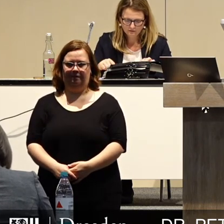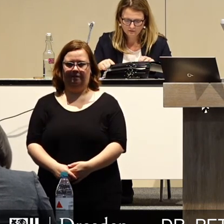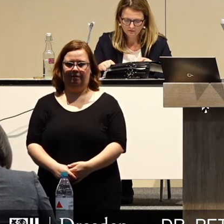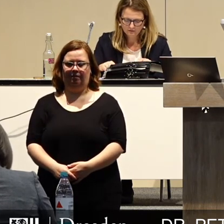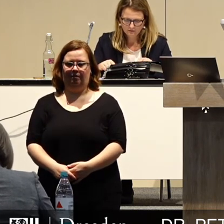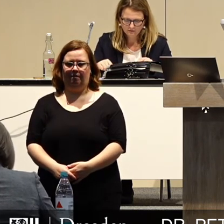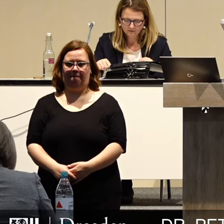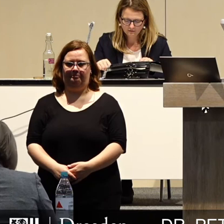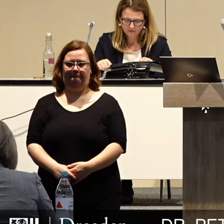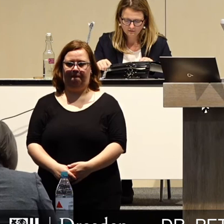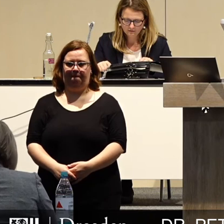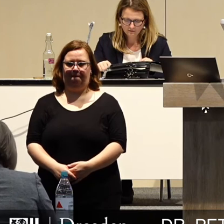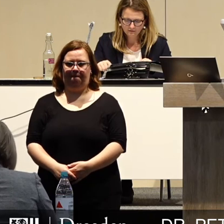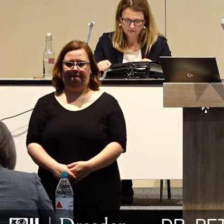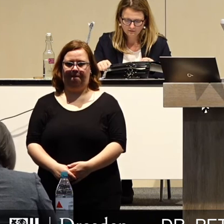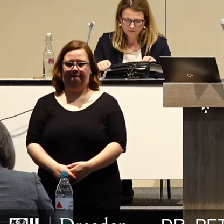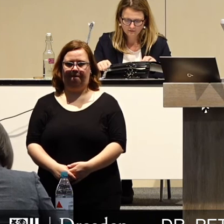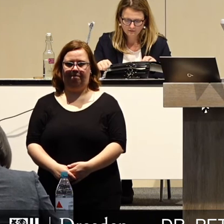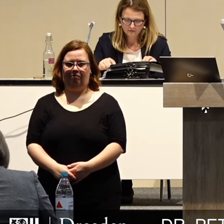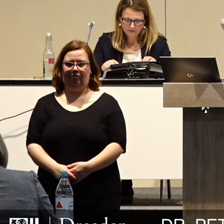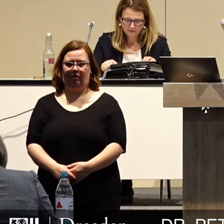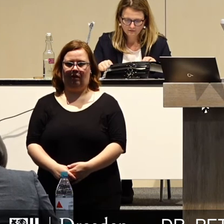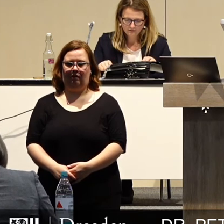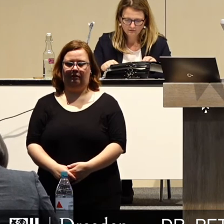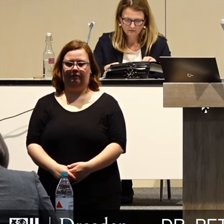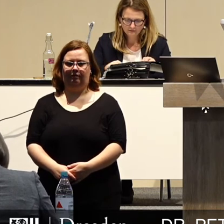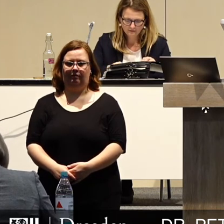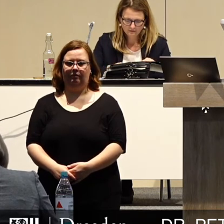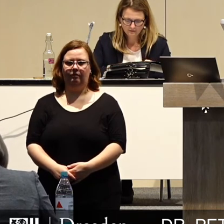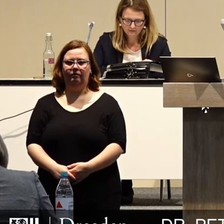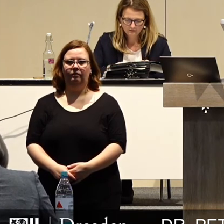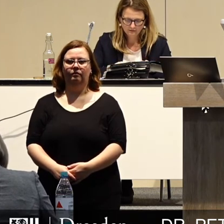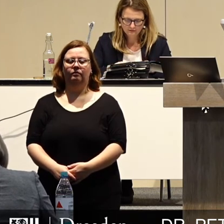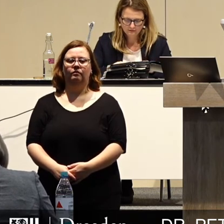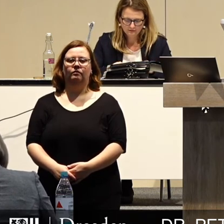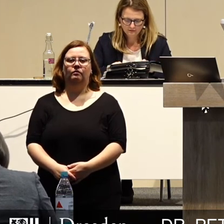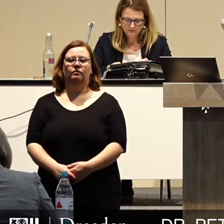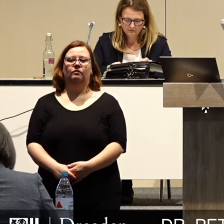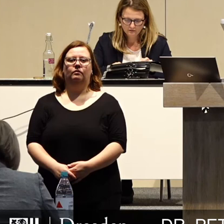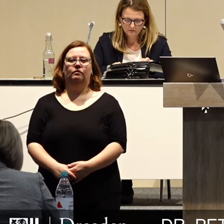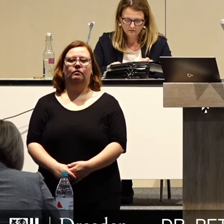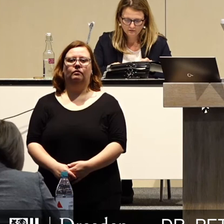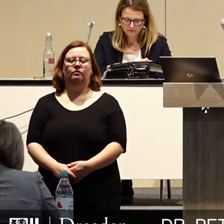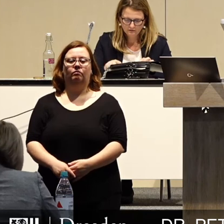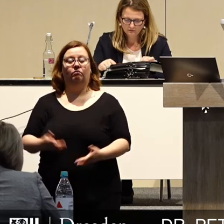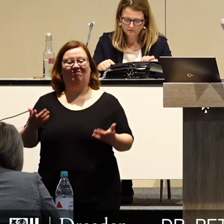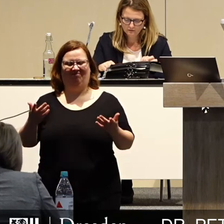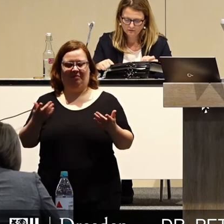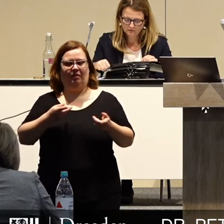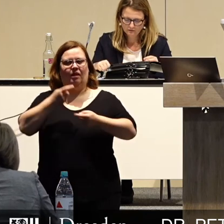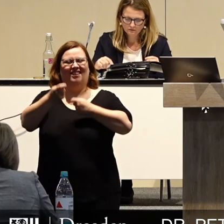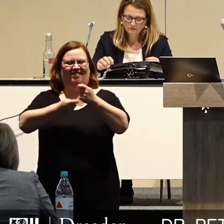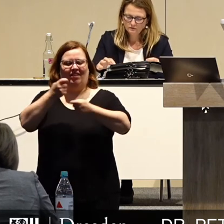Schauen wir uns an, wie wir diese